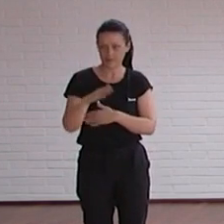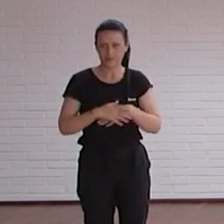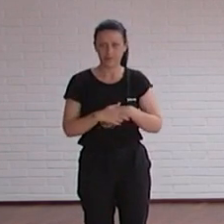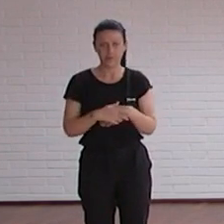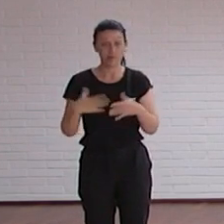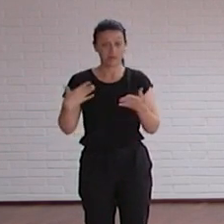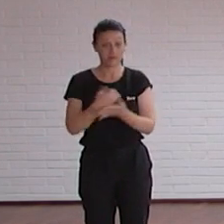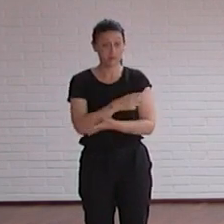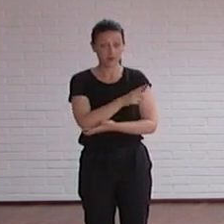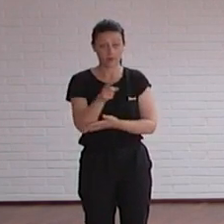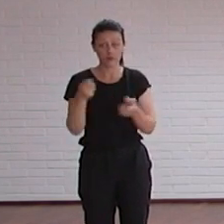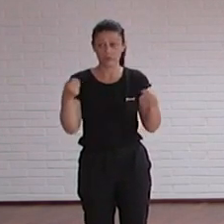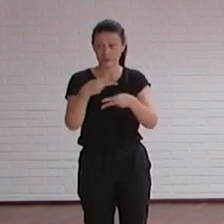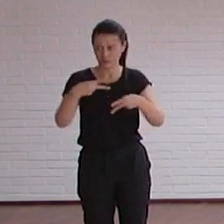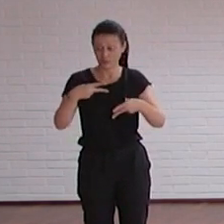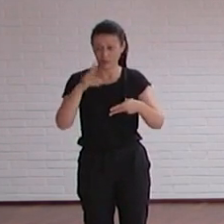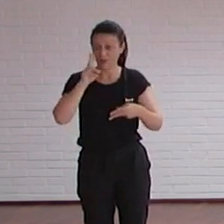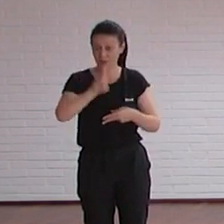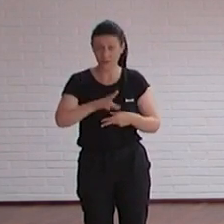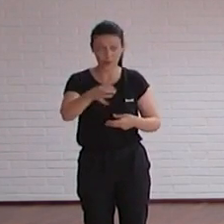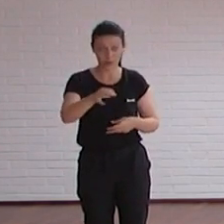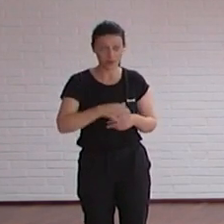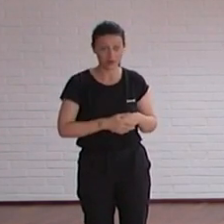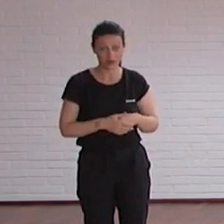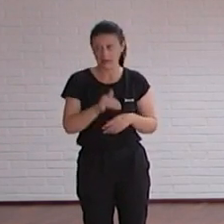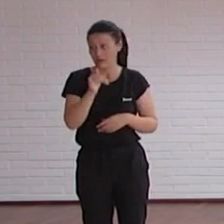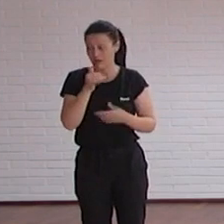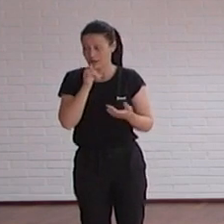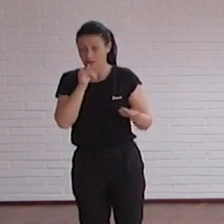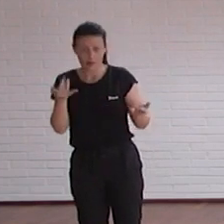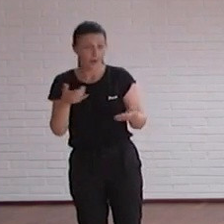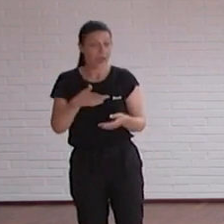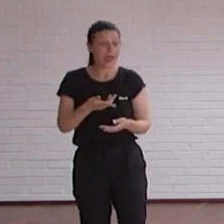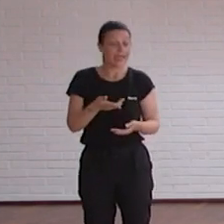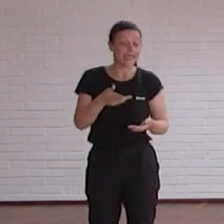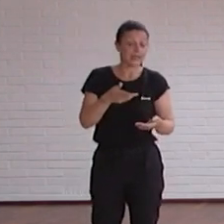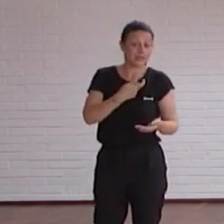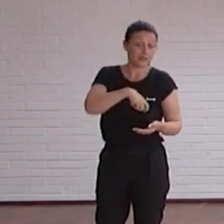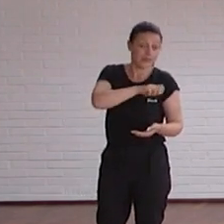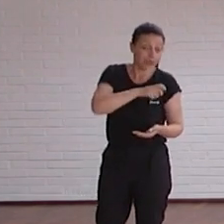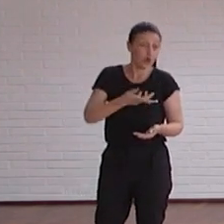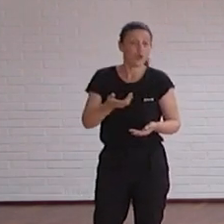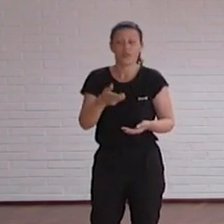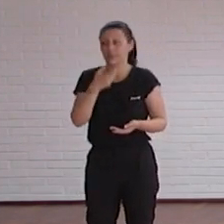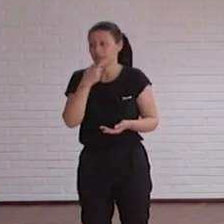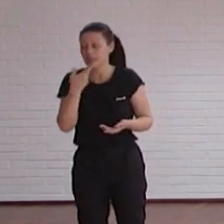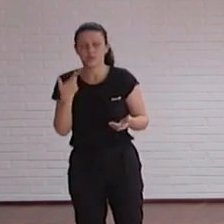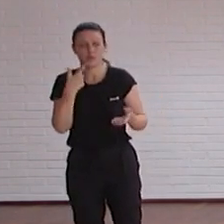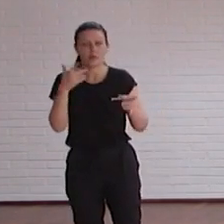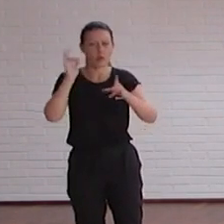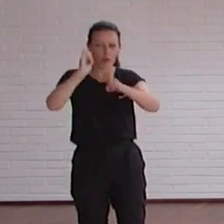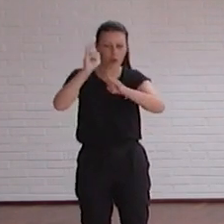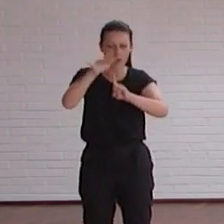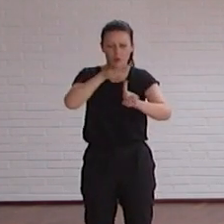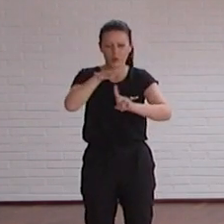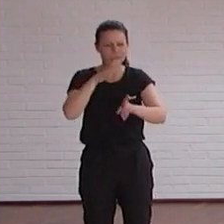Todos, ¿alguna vez habéis leído subtítulos? ¿Verdad? En idioma, español, en inglés, para que se leen series, si estáis en un ambiente ruidoso, etc.